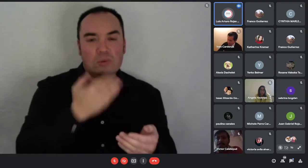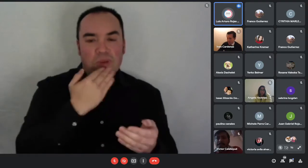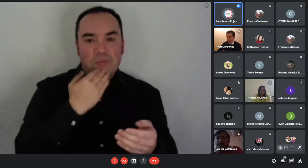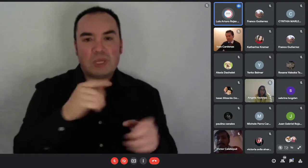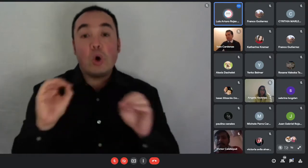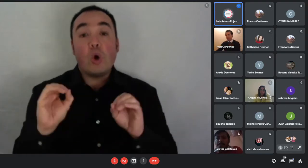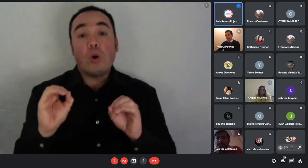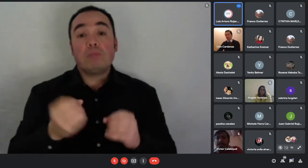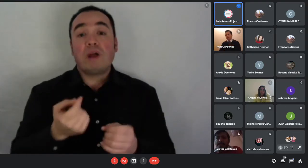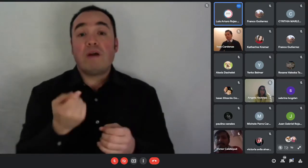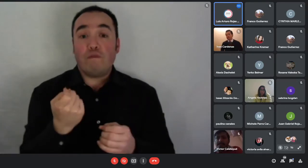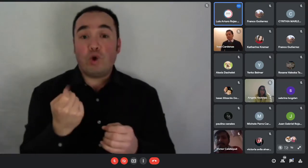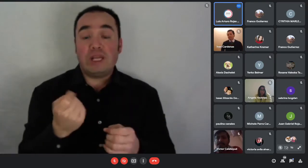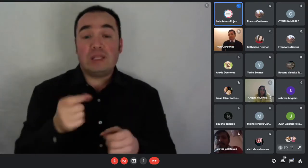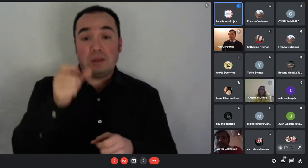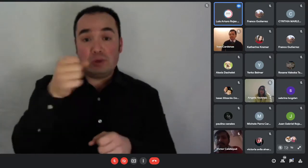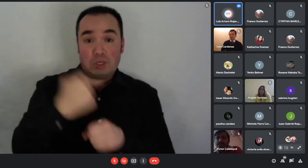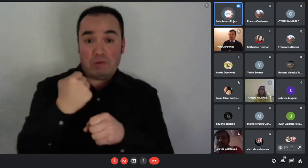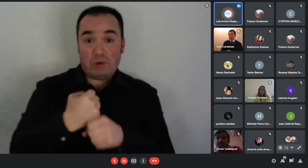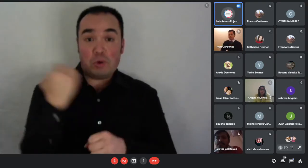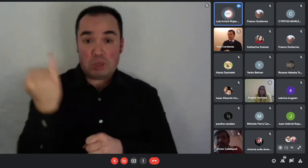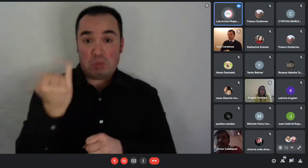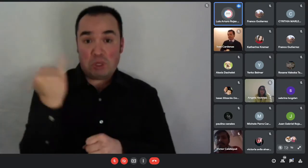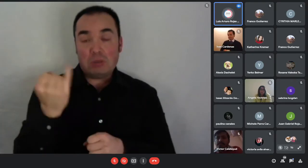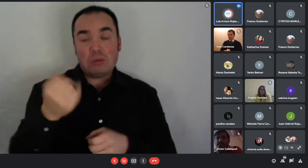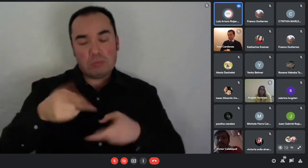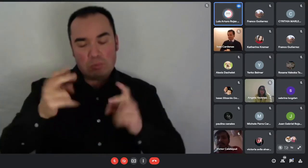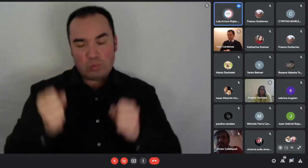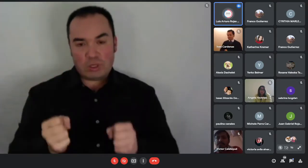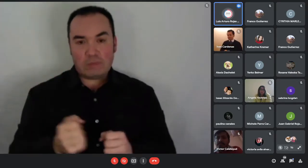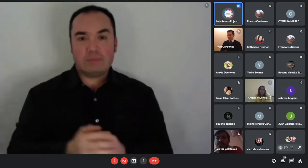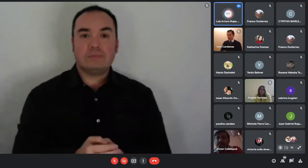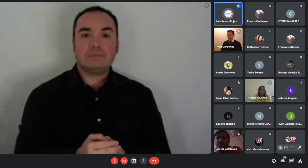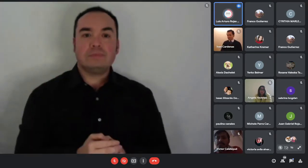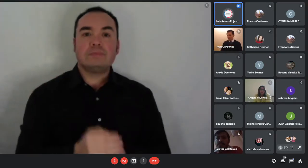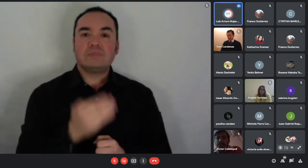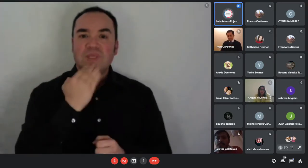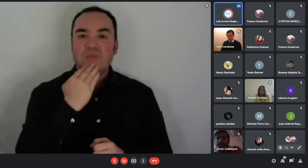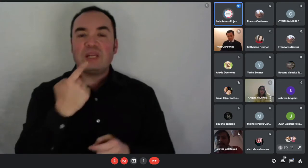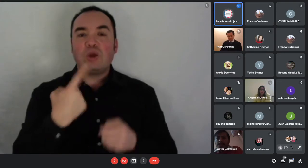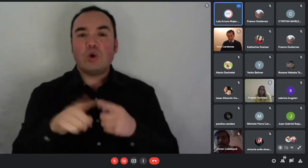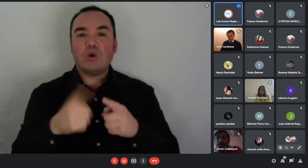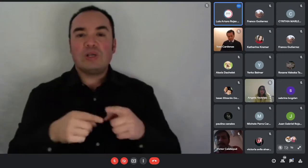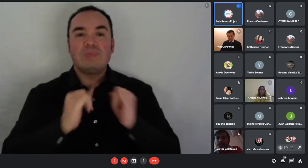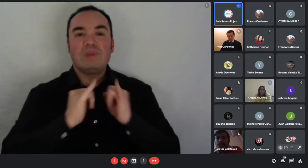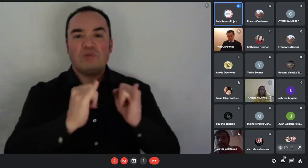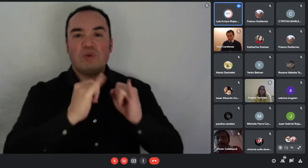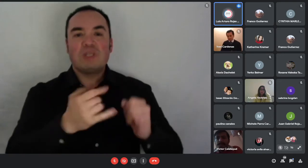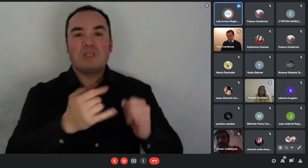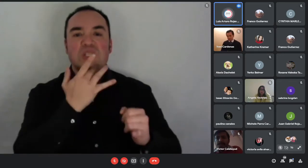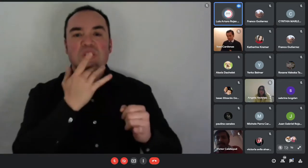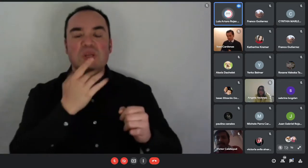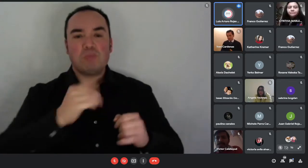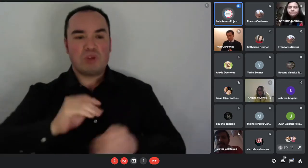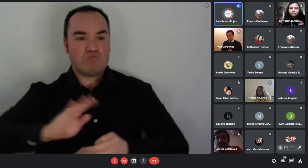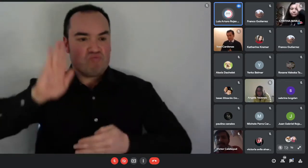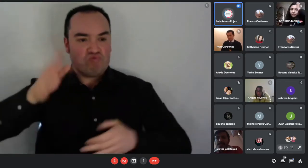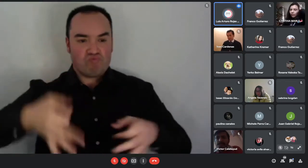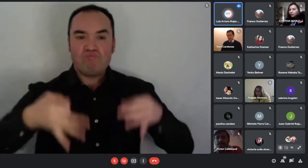también hay que presentar algunas declaraciones simples que, como yo le he indicado anteriormente, estas pueden ser físicas o también